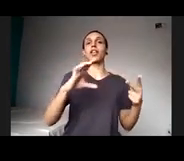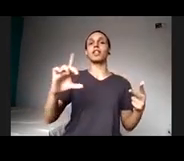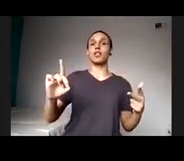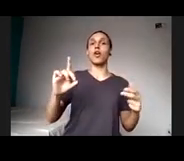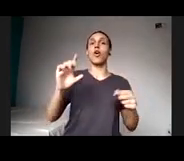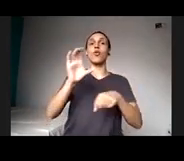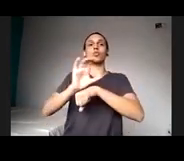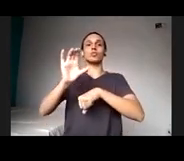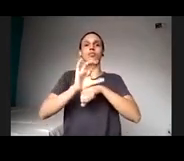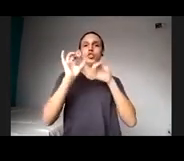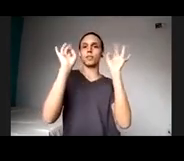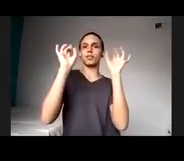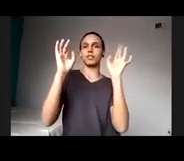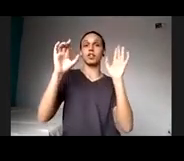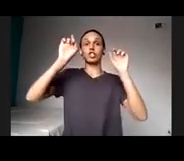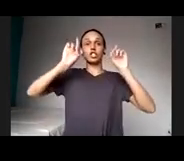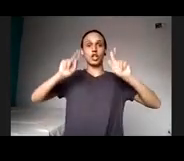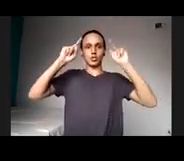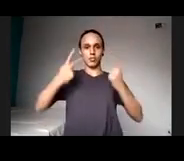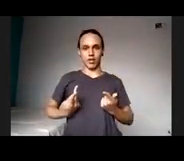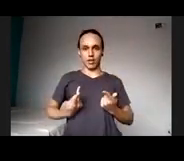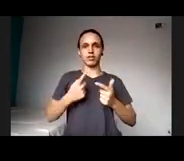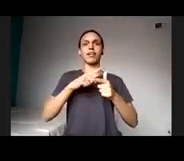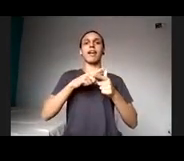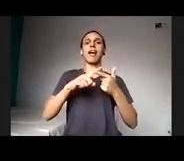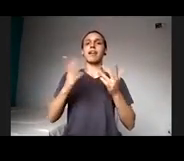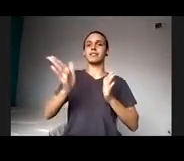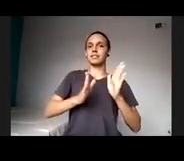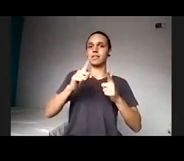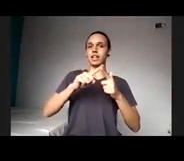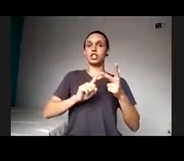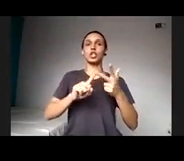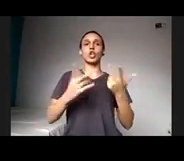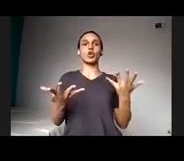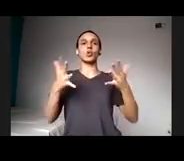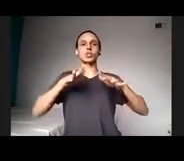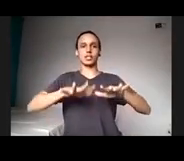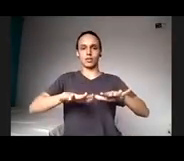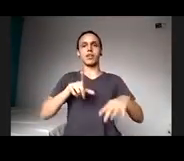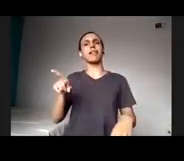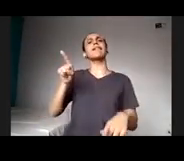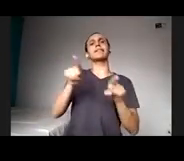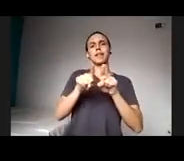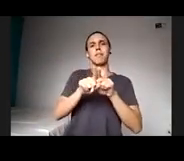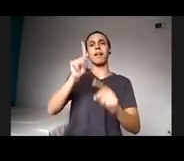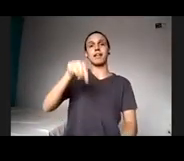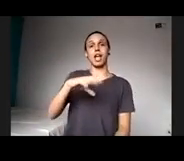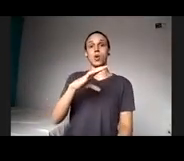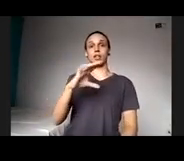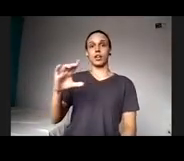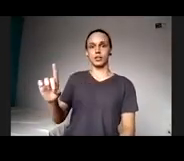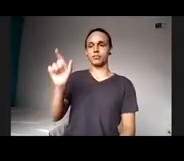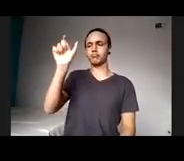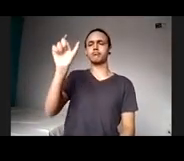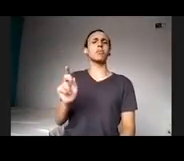humanos, acessibilidade e inclusão, é um dos coordenadores desse curso. O professor Armando tem